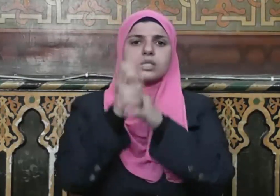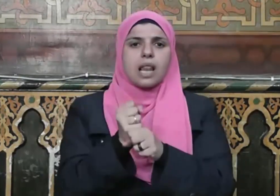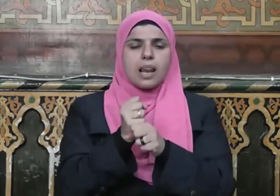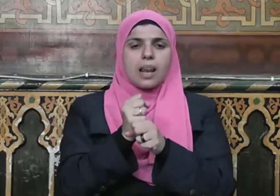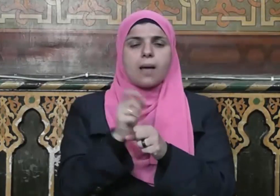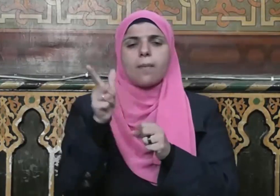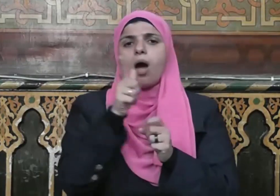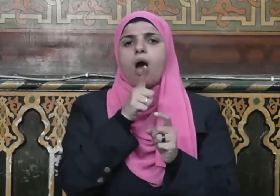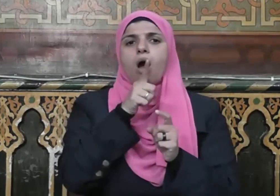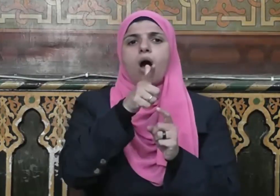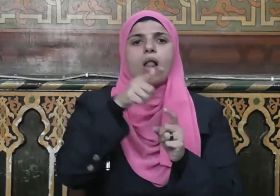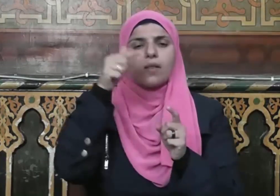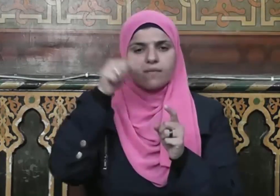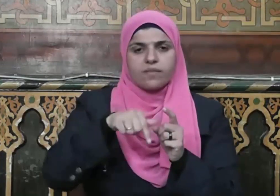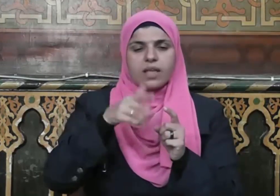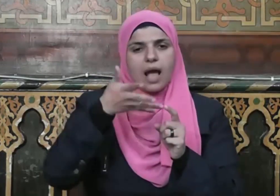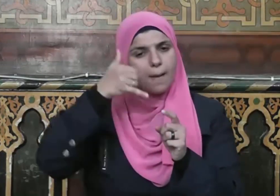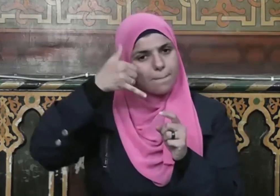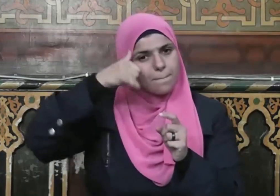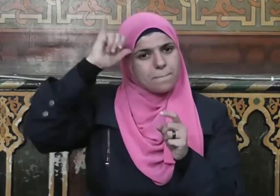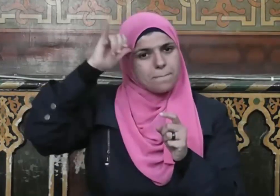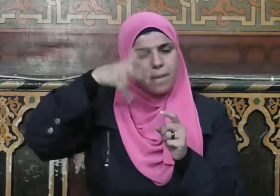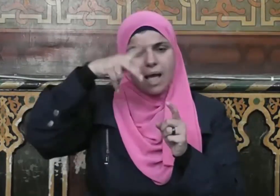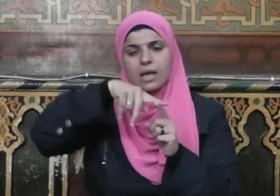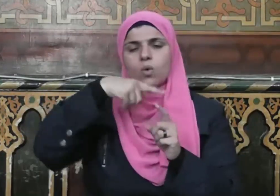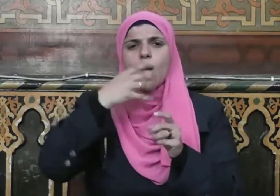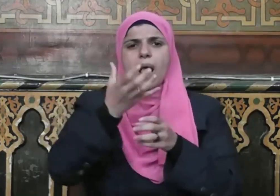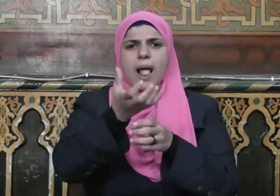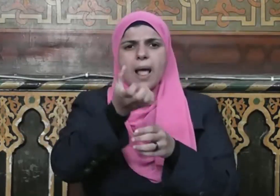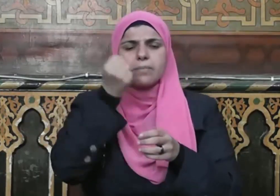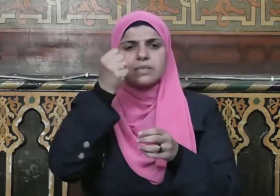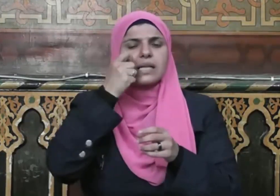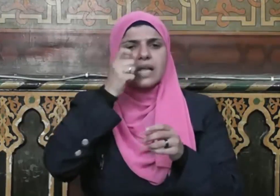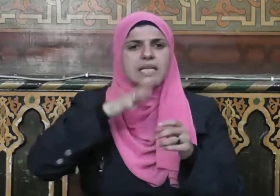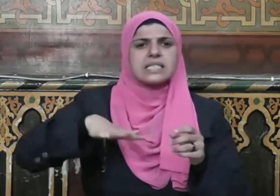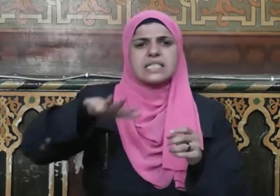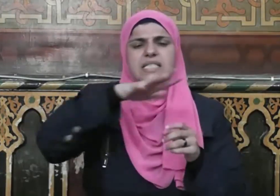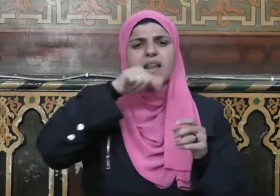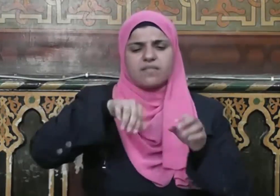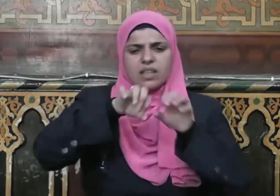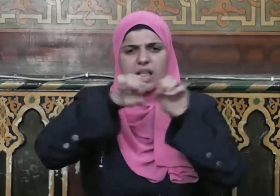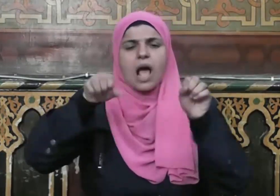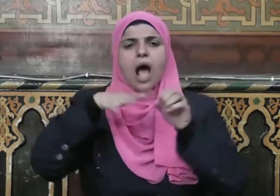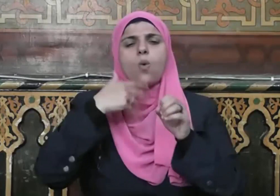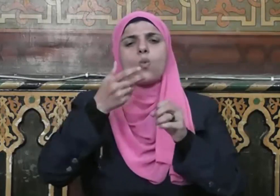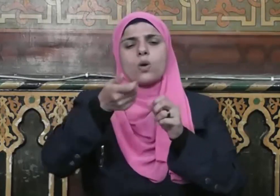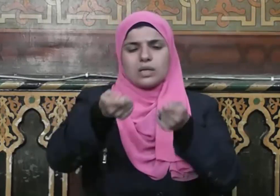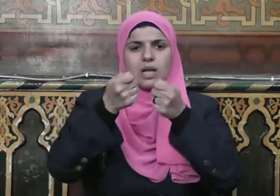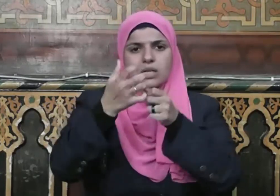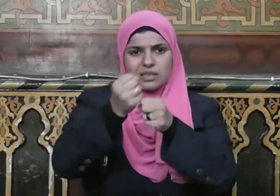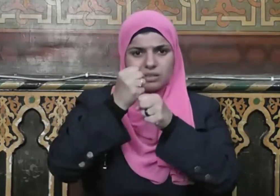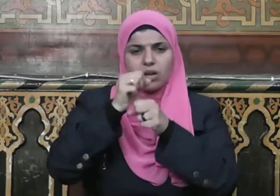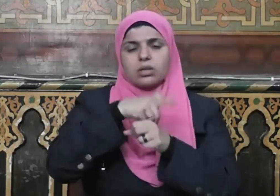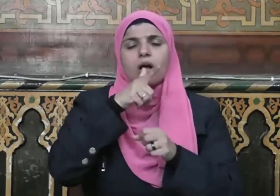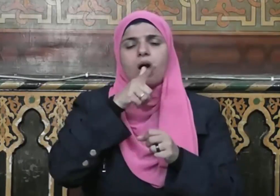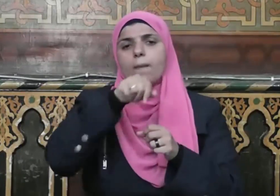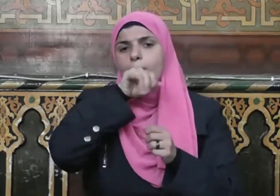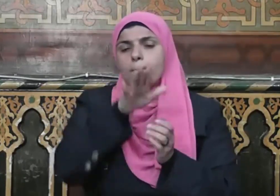الله عليه وسلم قاد على بعيره وأمسك إنسان بخطامه أو بزمامه ثم